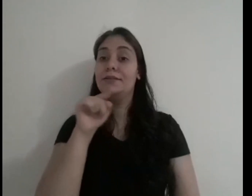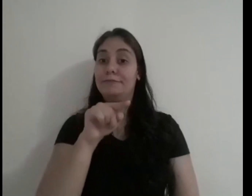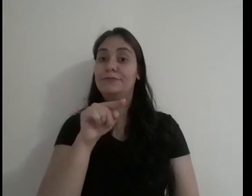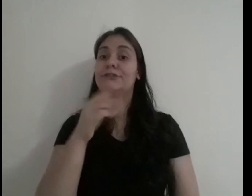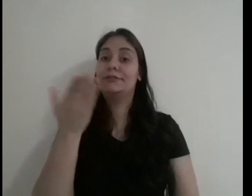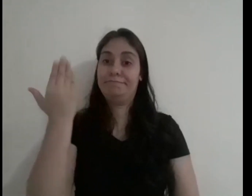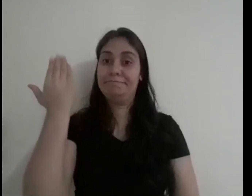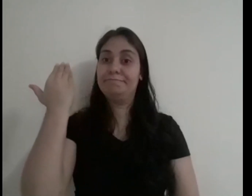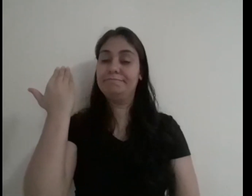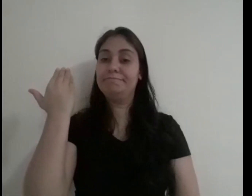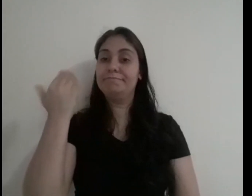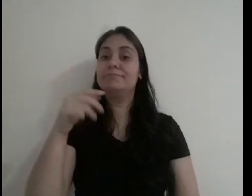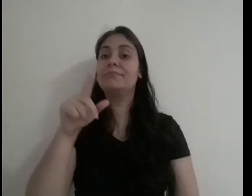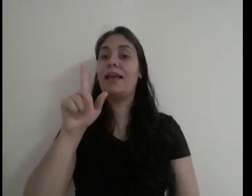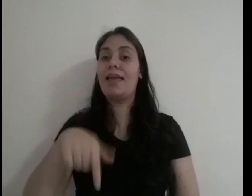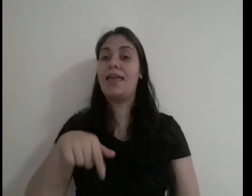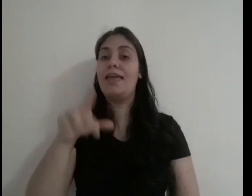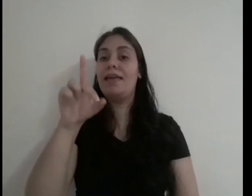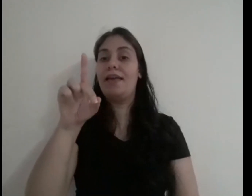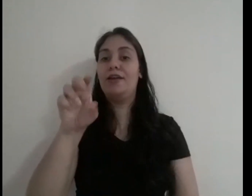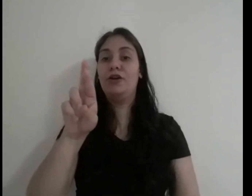E ele tinha sido um druida.